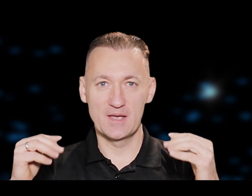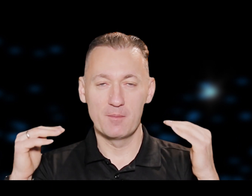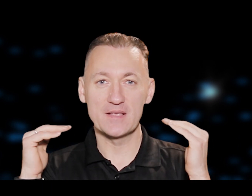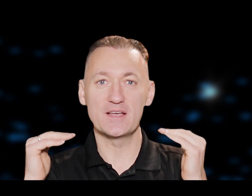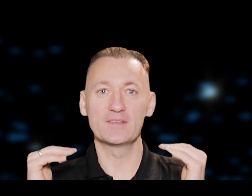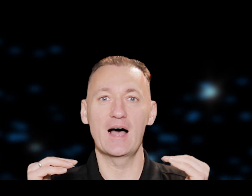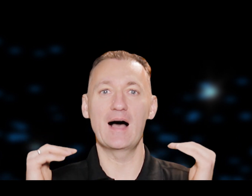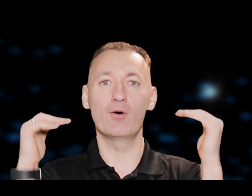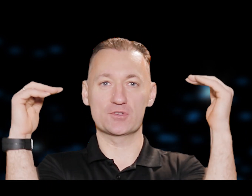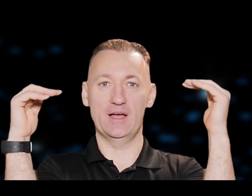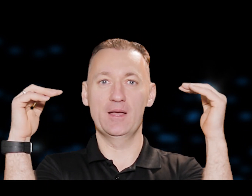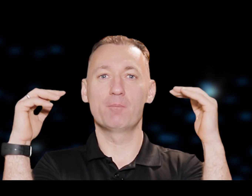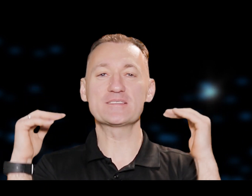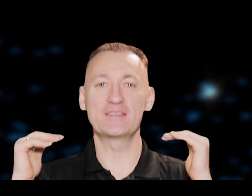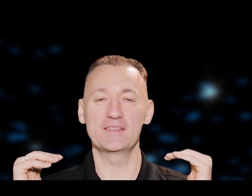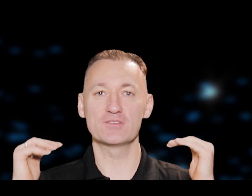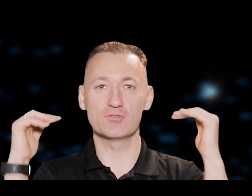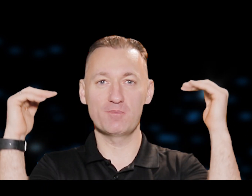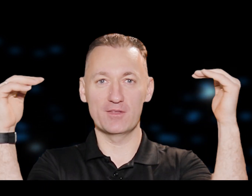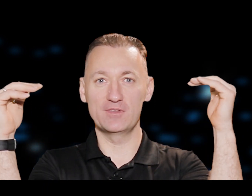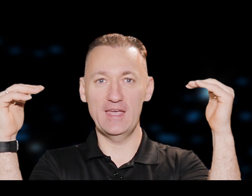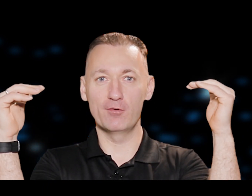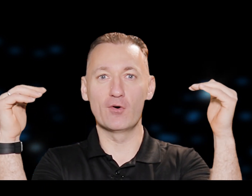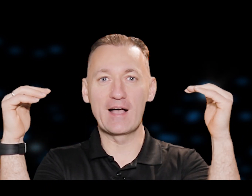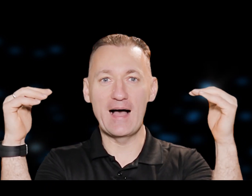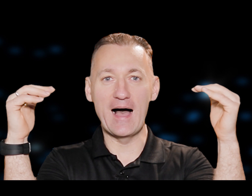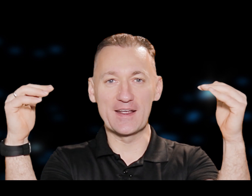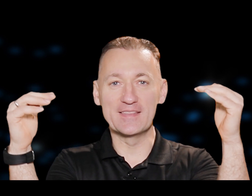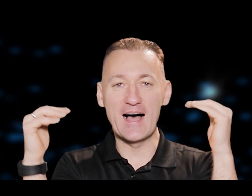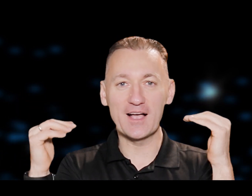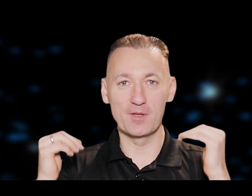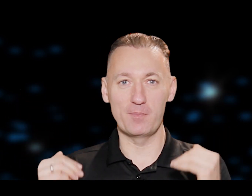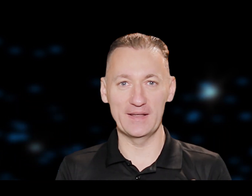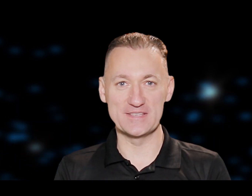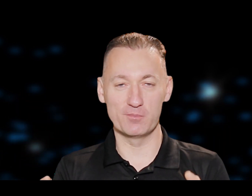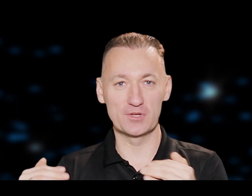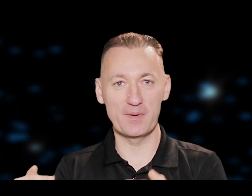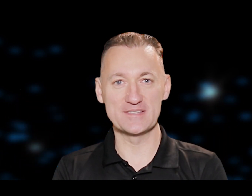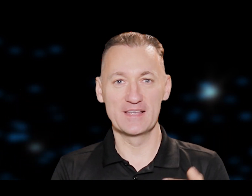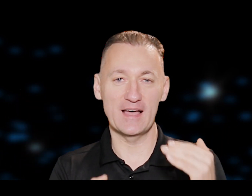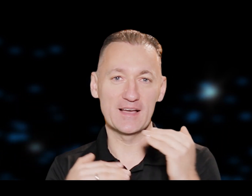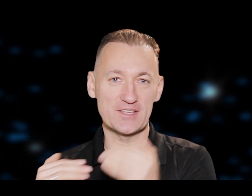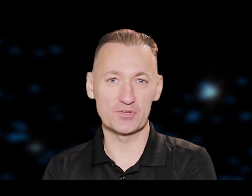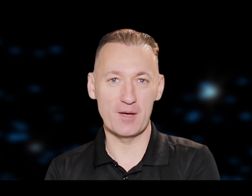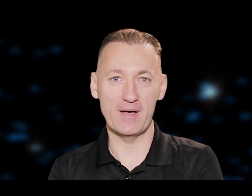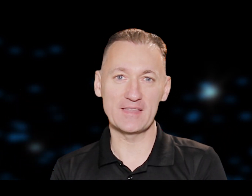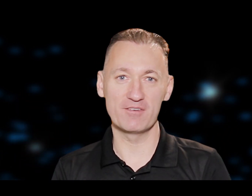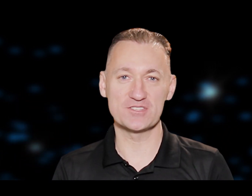pacelt augšā, paskatīties uz manu Dievu, no kā arī nāk man palīdzību. Un tāpēc tālāk 4. pantā viņš